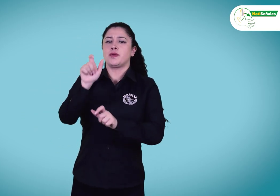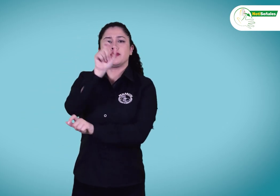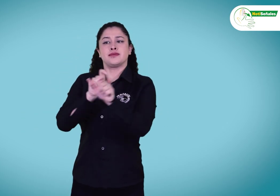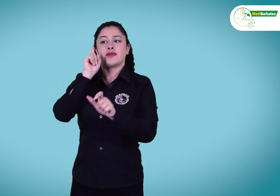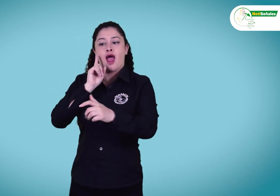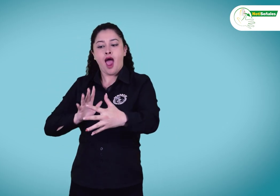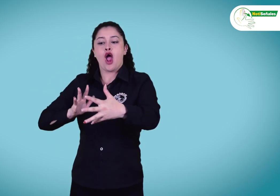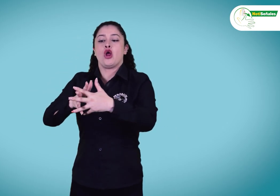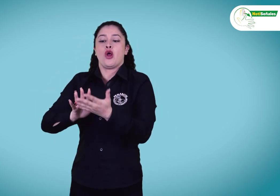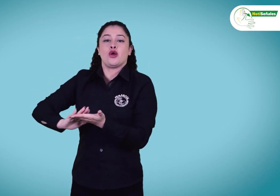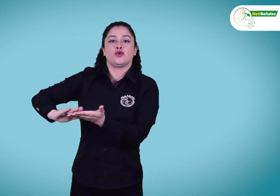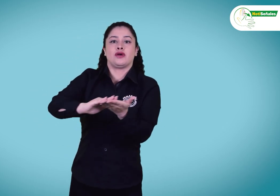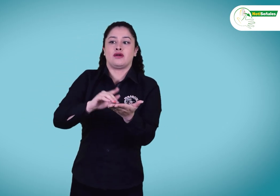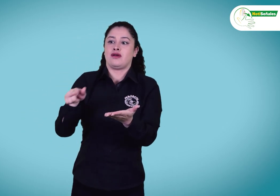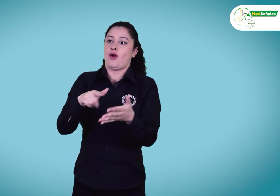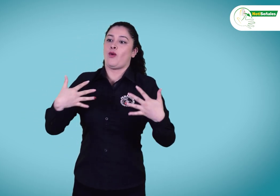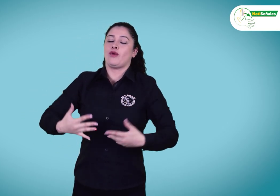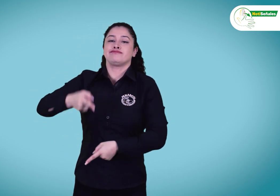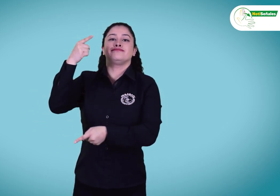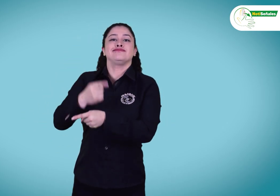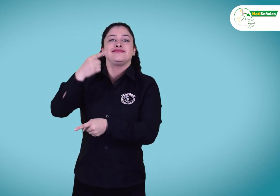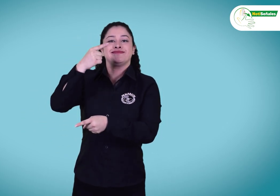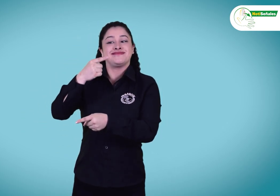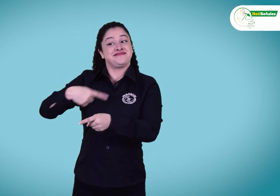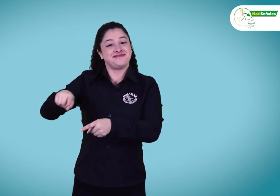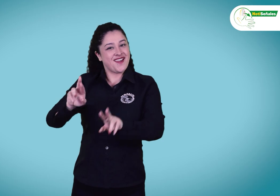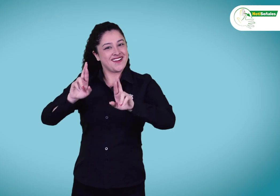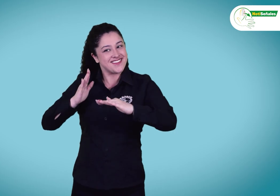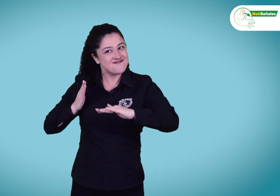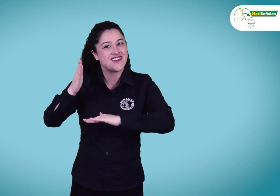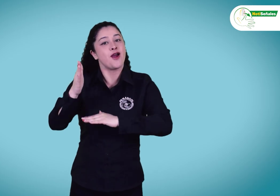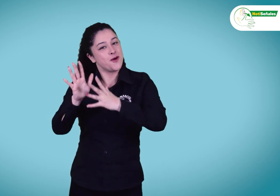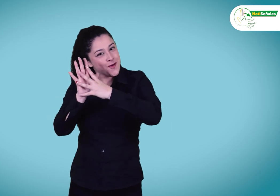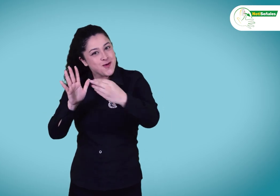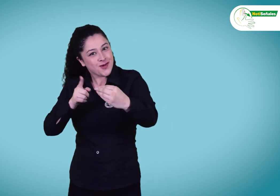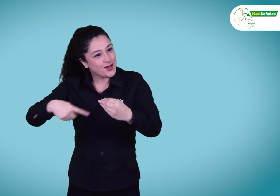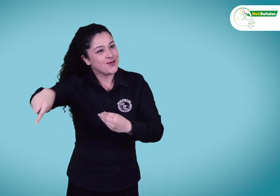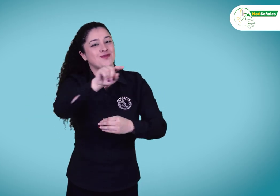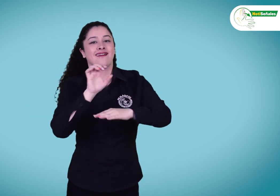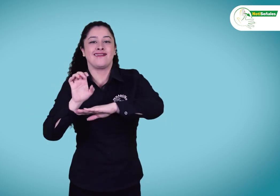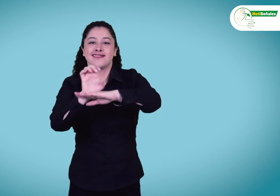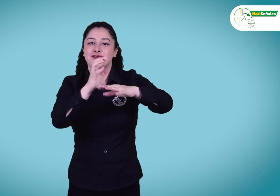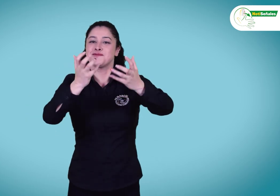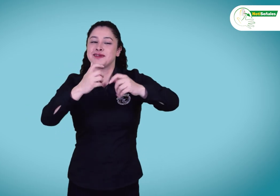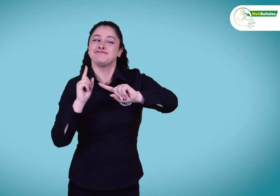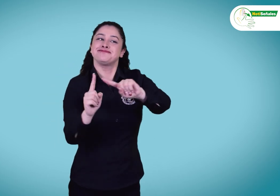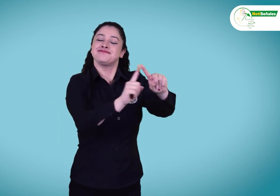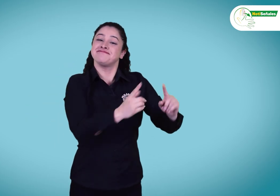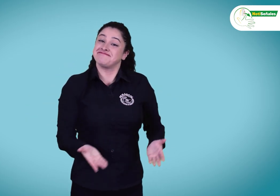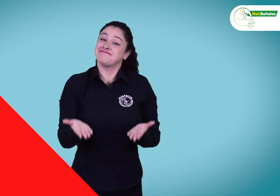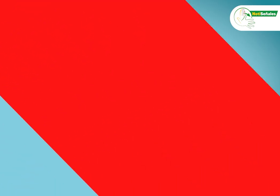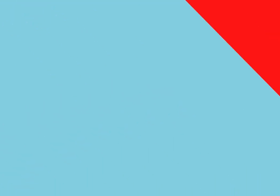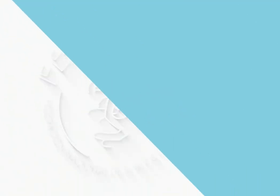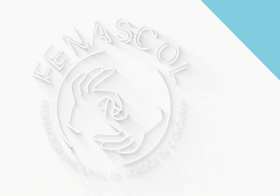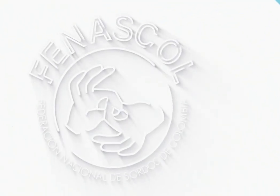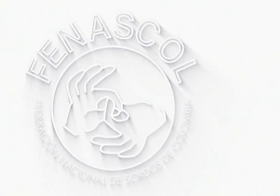razonables para las personas sordas. Y lo está cumpliendo. Esperamos que otras empresas y entidades sigan su ejemplo.